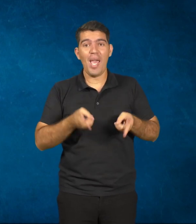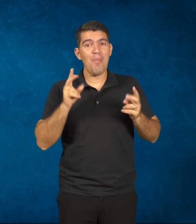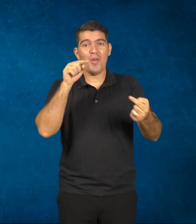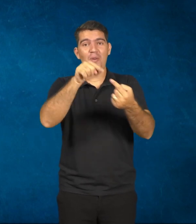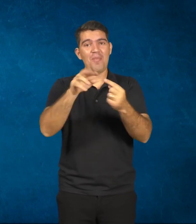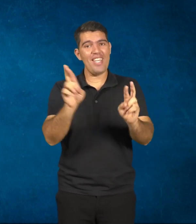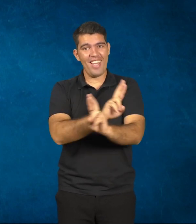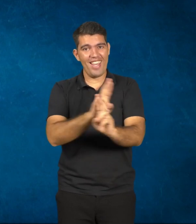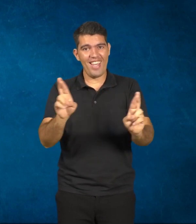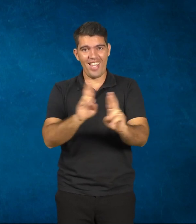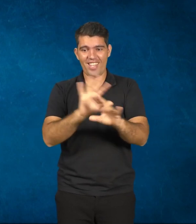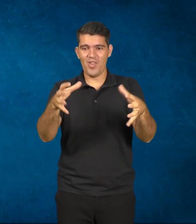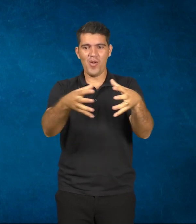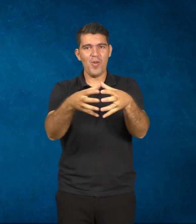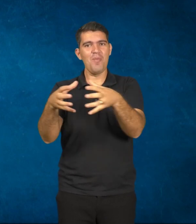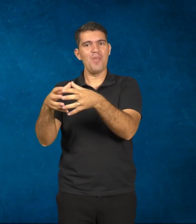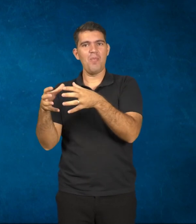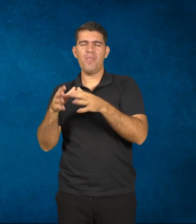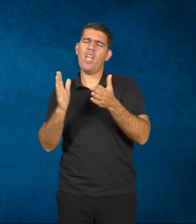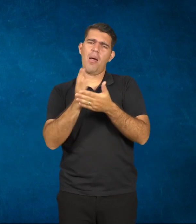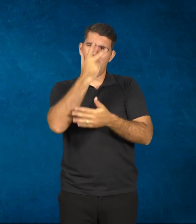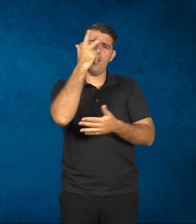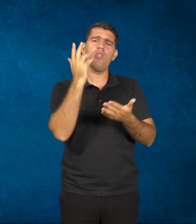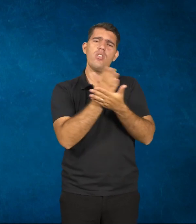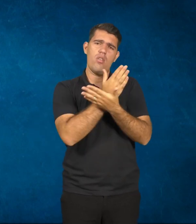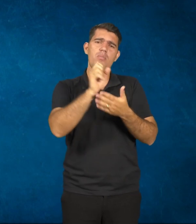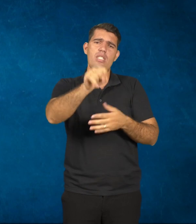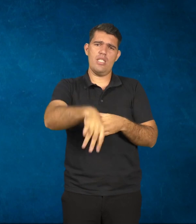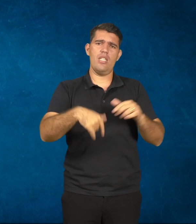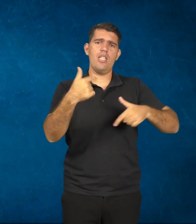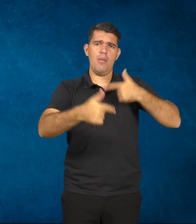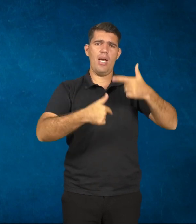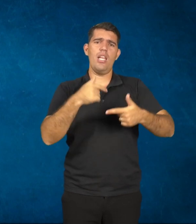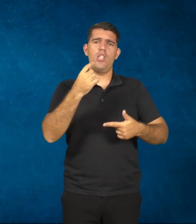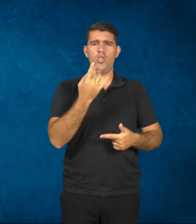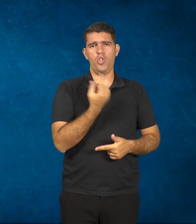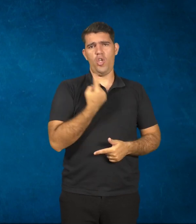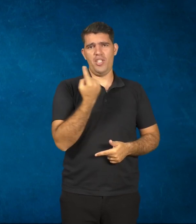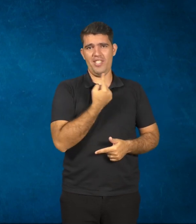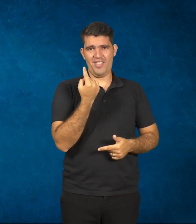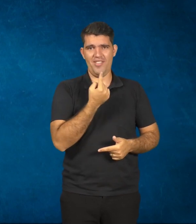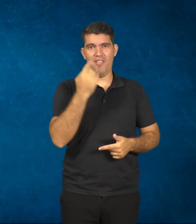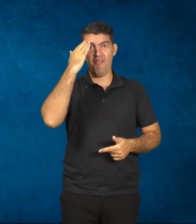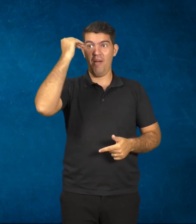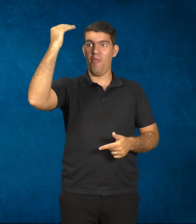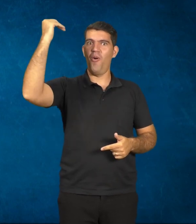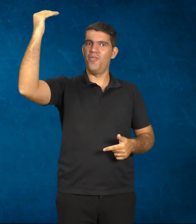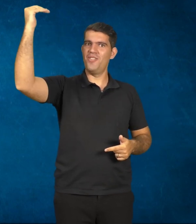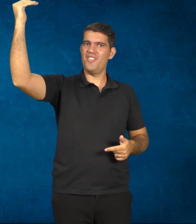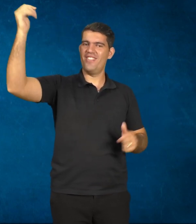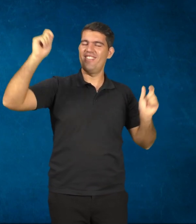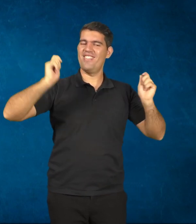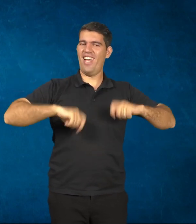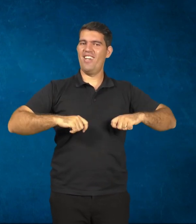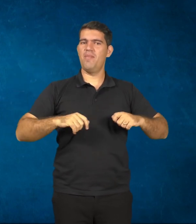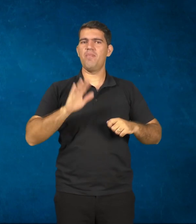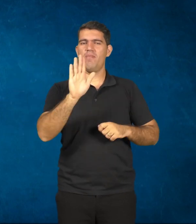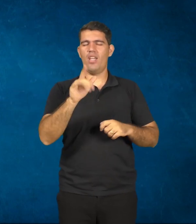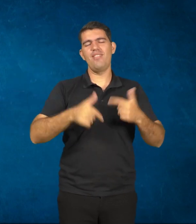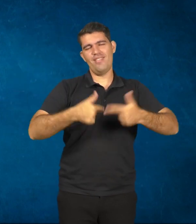poucas pessoas trabalham, os artistas e alguns, mas a gente trabalha junto com os outros. Agora, a gente fala